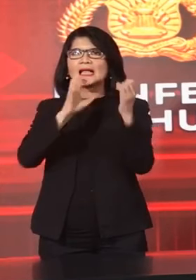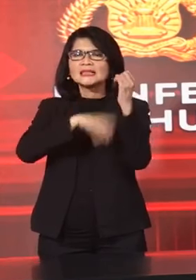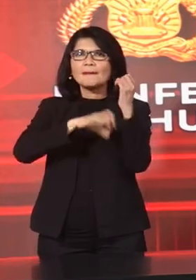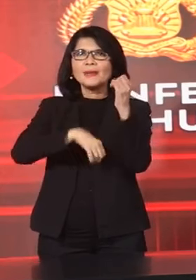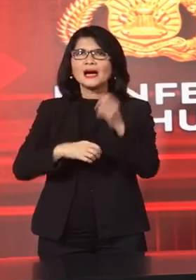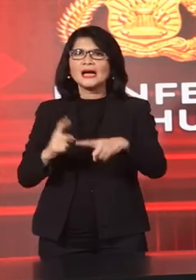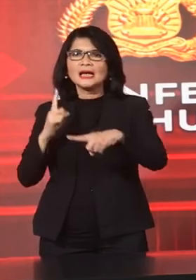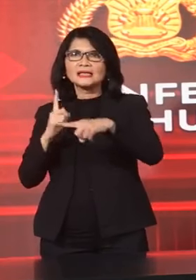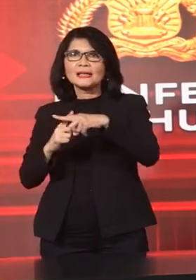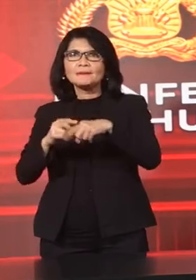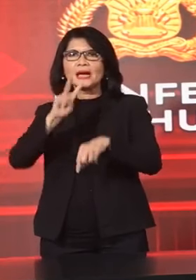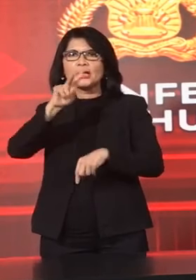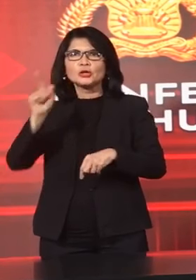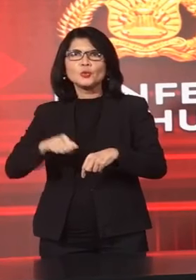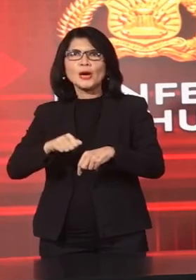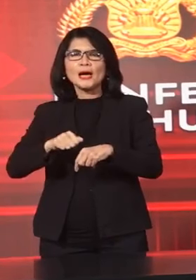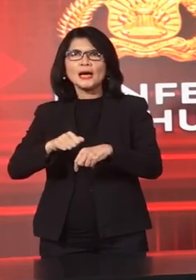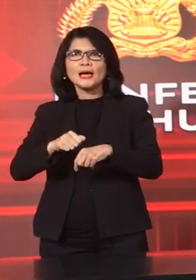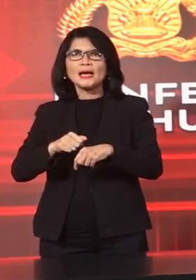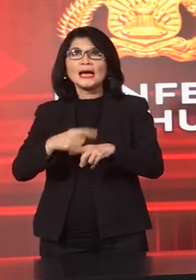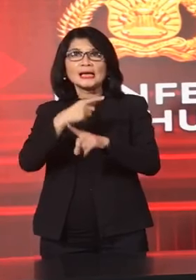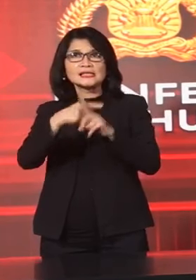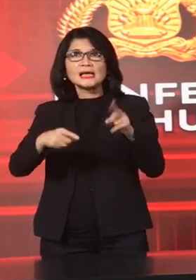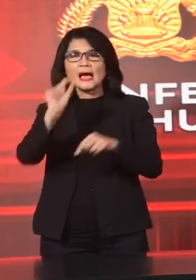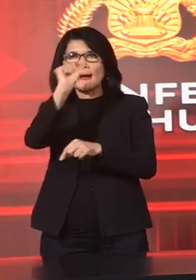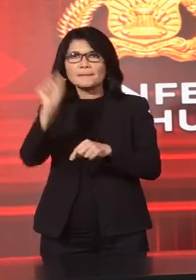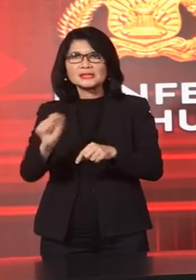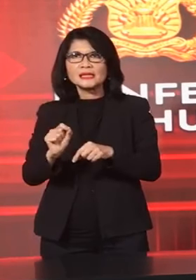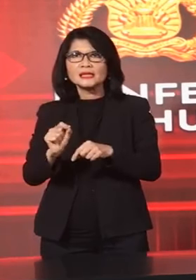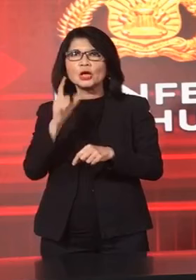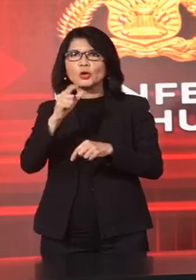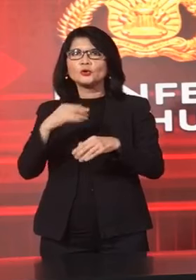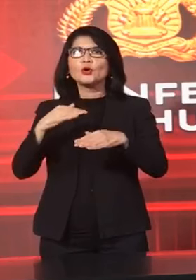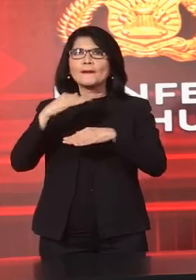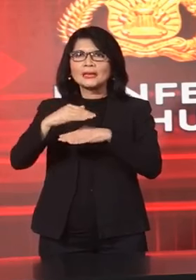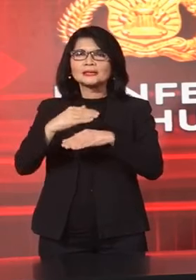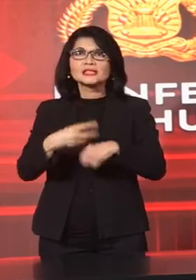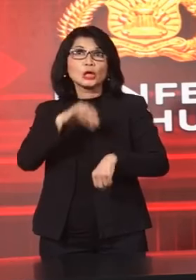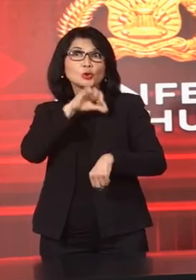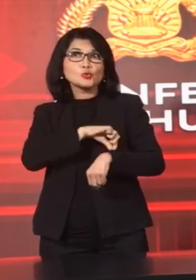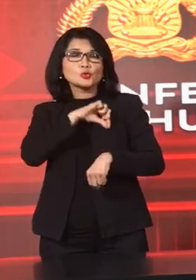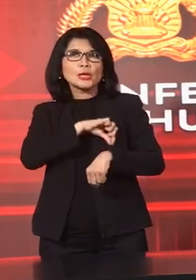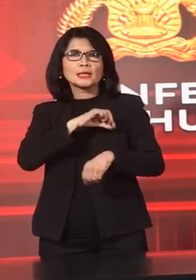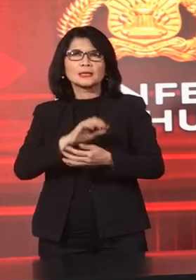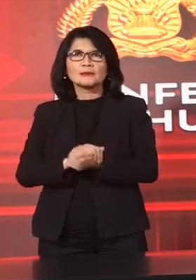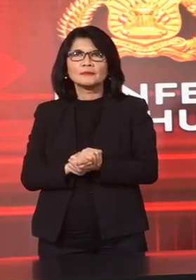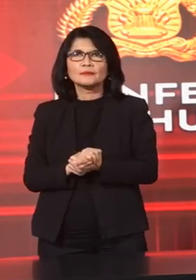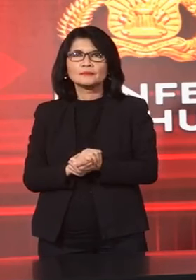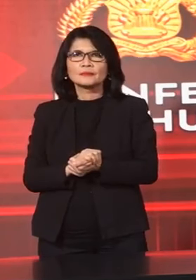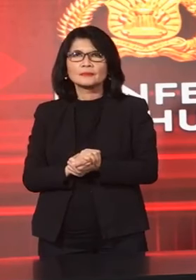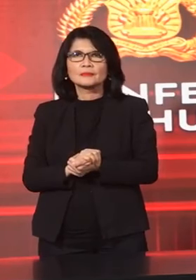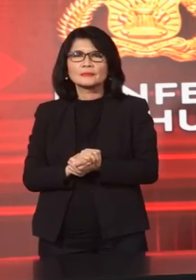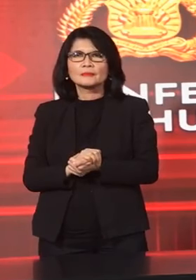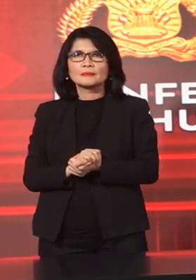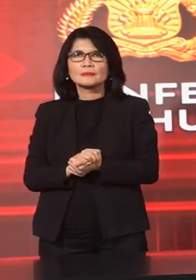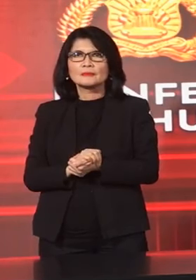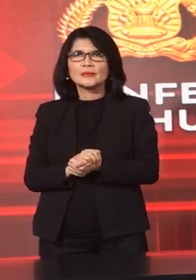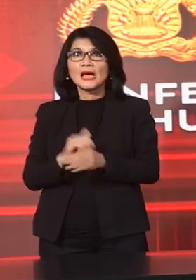2,5% Sebagai Marjin Keuntungannya Kemudian 6